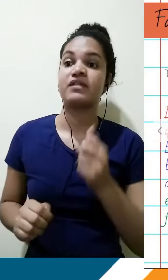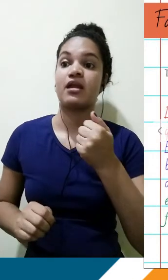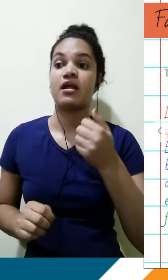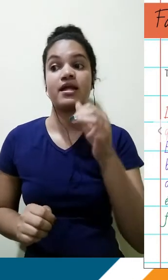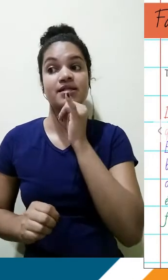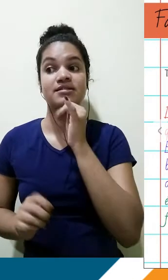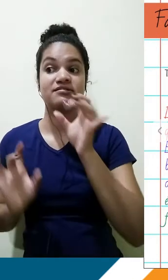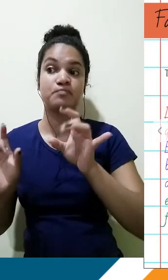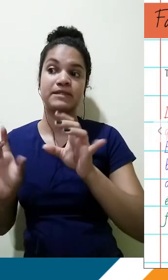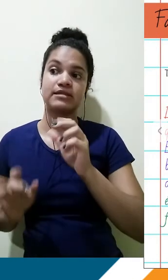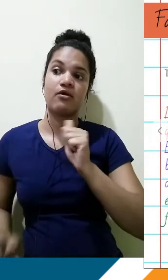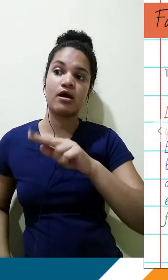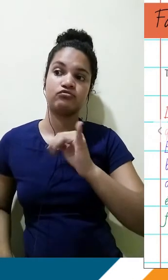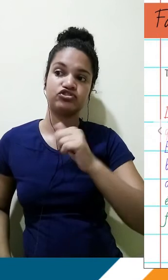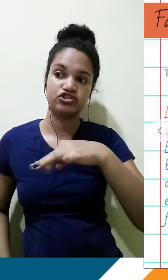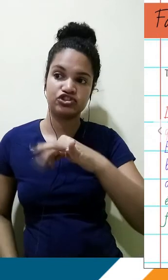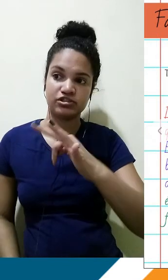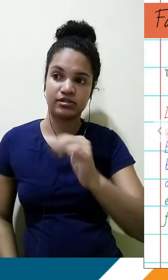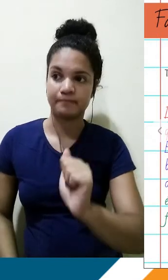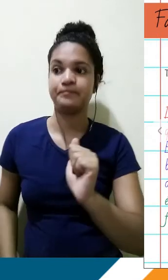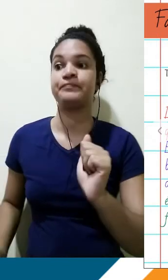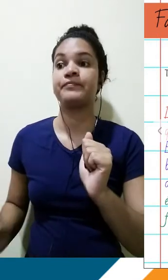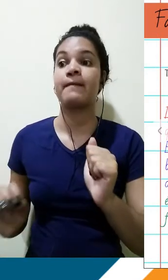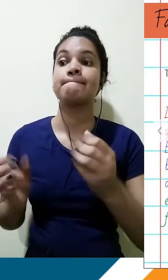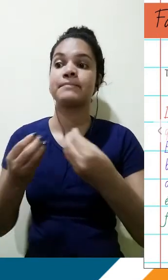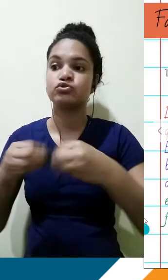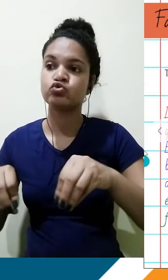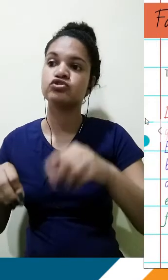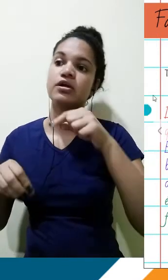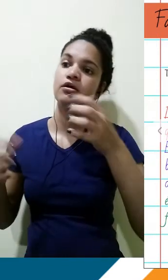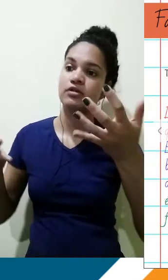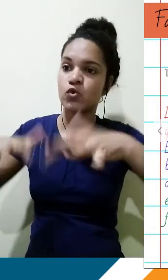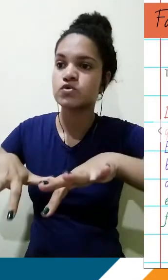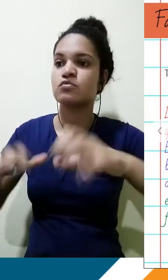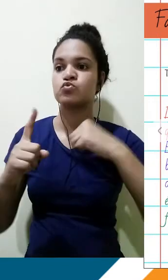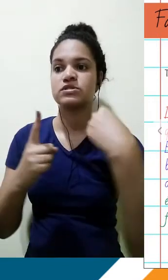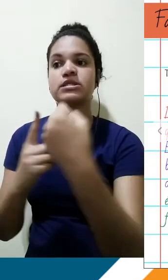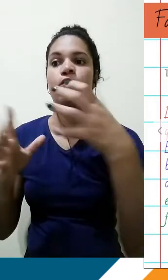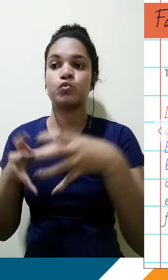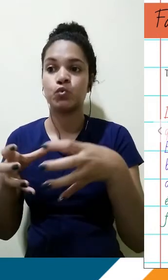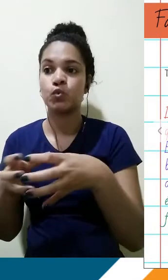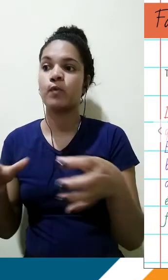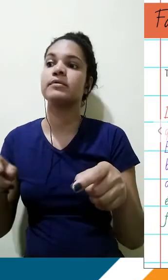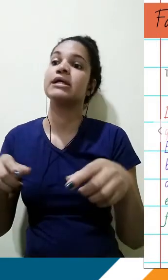dessa forma, buscar as devidas soluções. Então, percebam, na construção desse parágrafo, foi necessário apenas